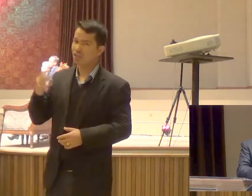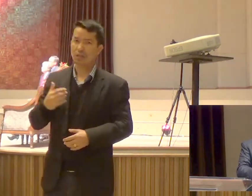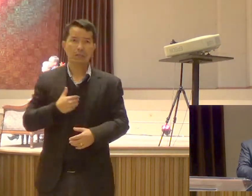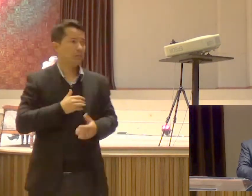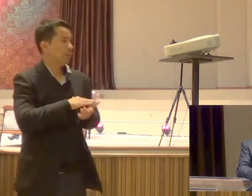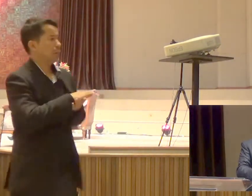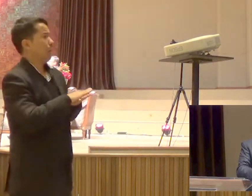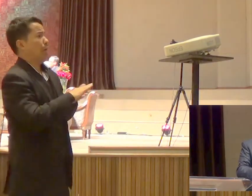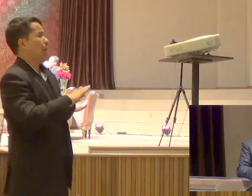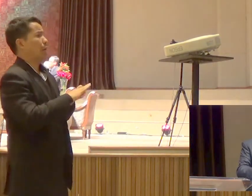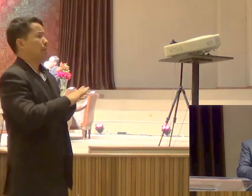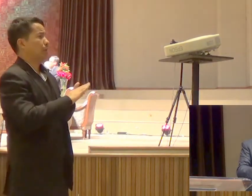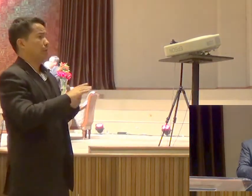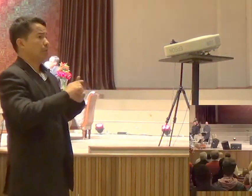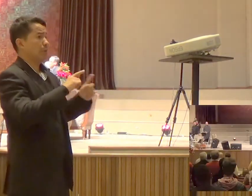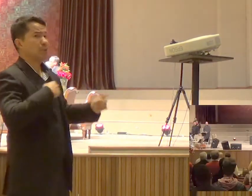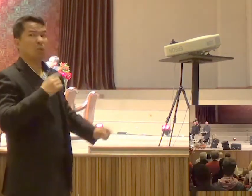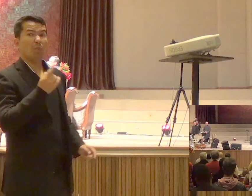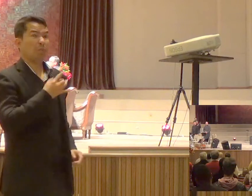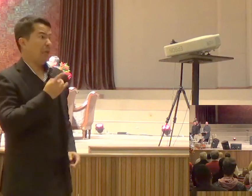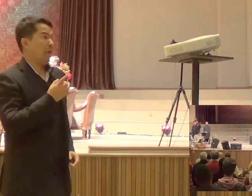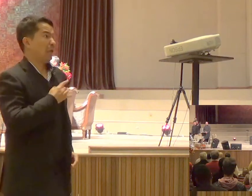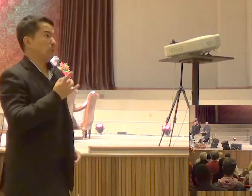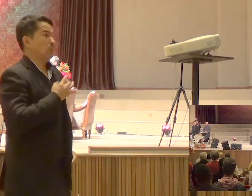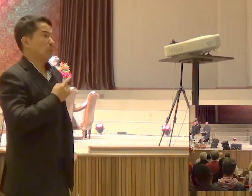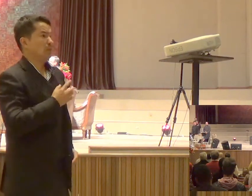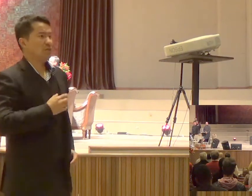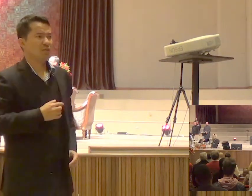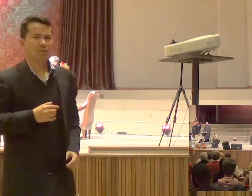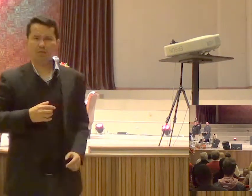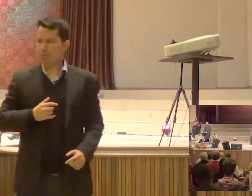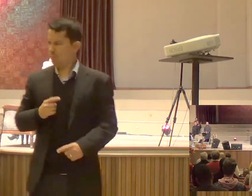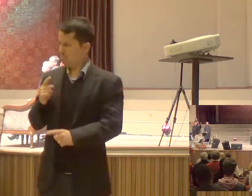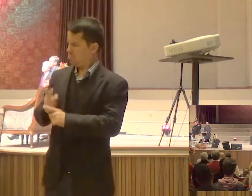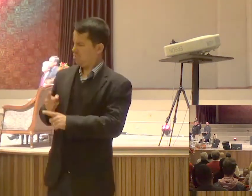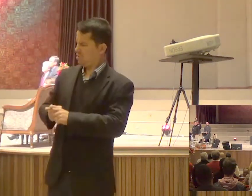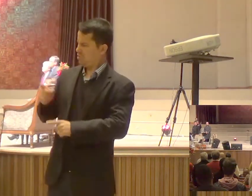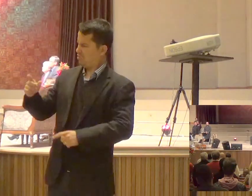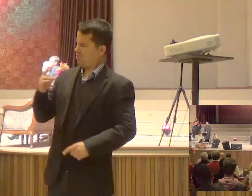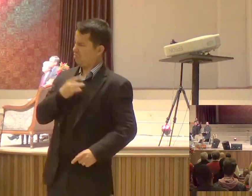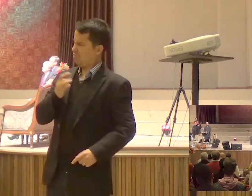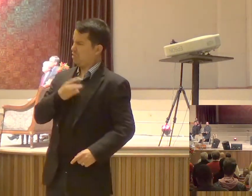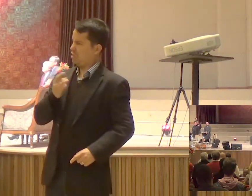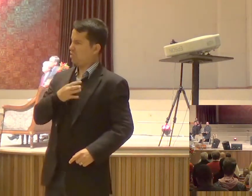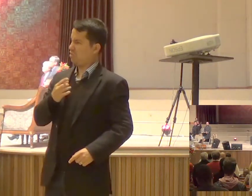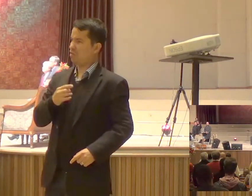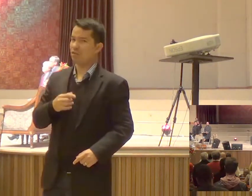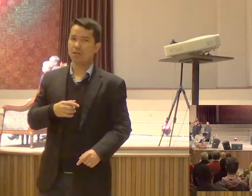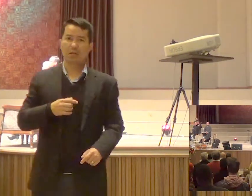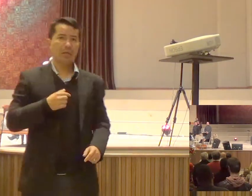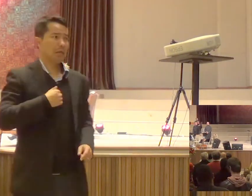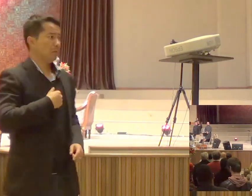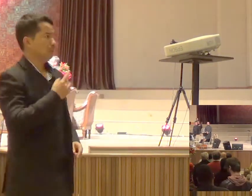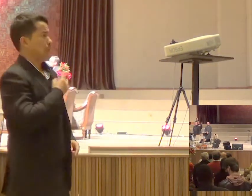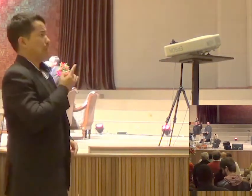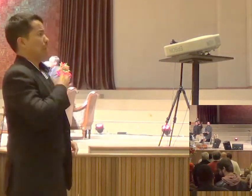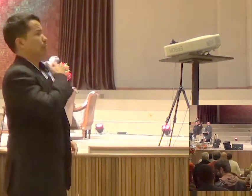Pastor Mas eu estou Morrendo de medo Por que? Eu estou com medo De morrer Você está doente?